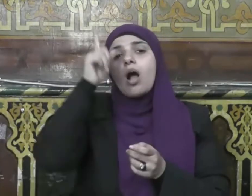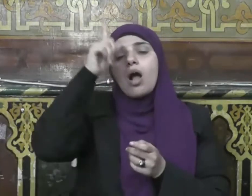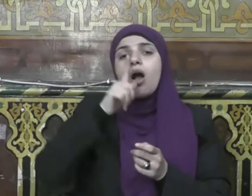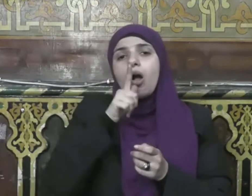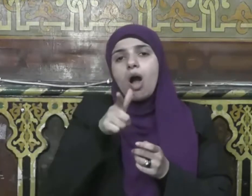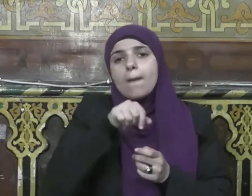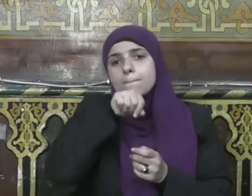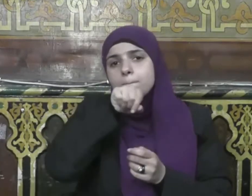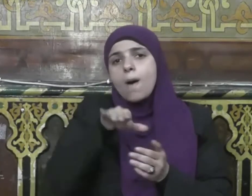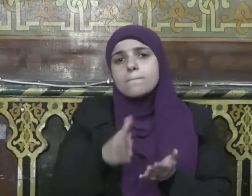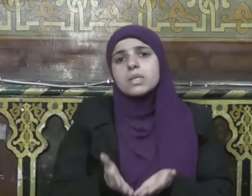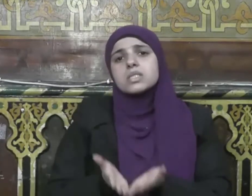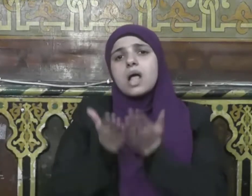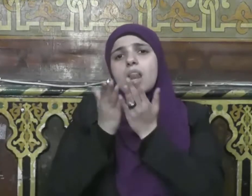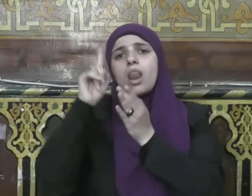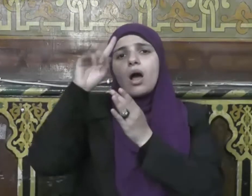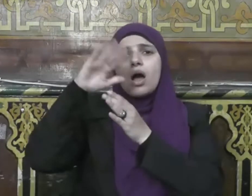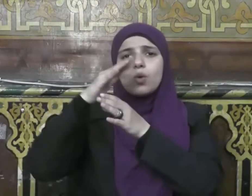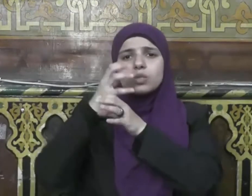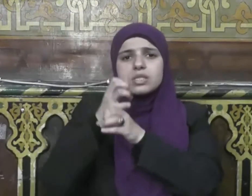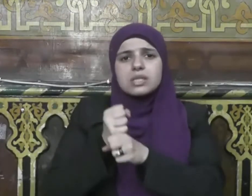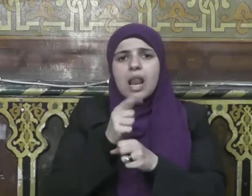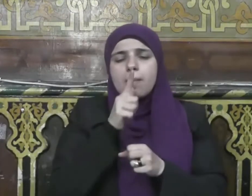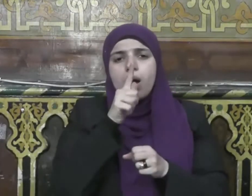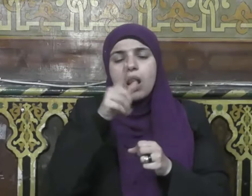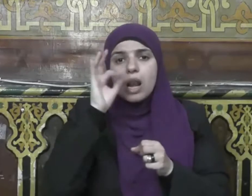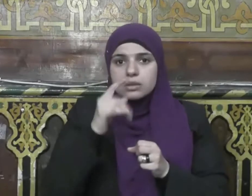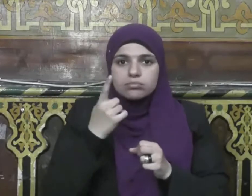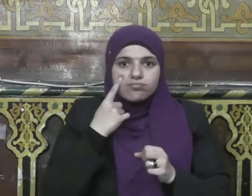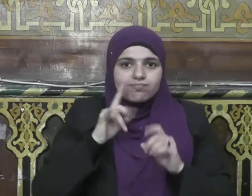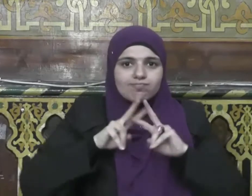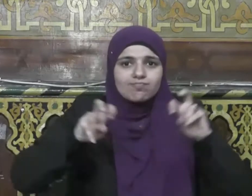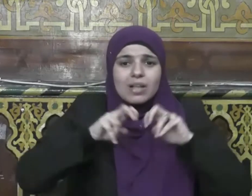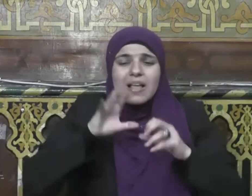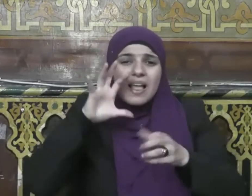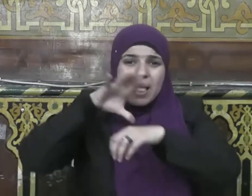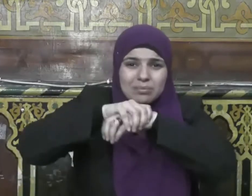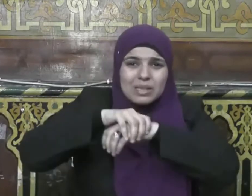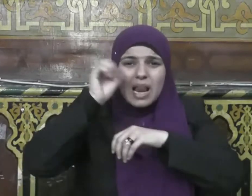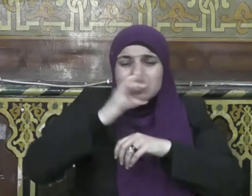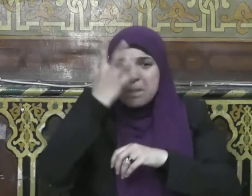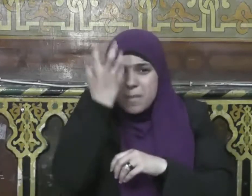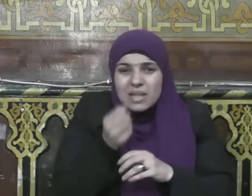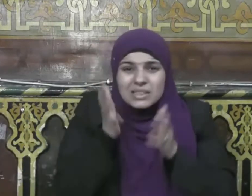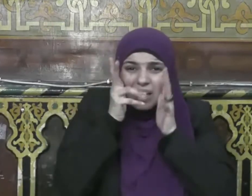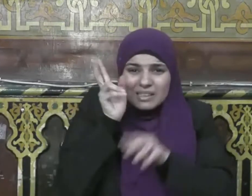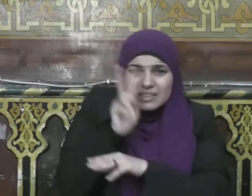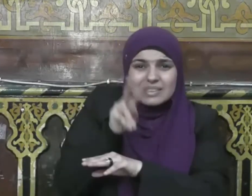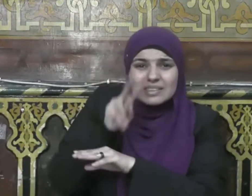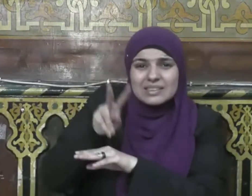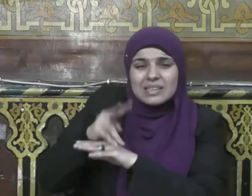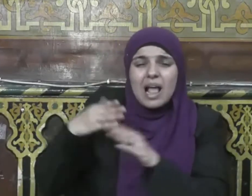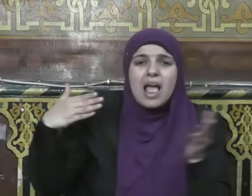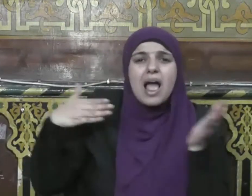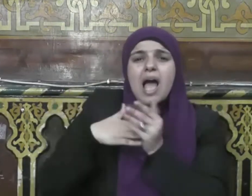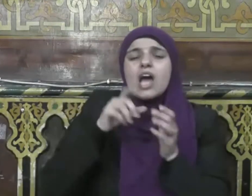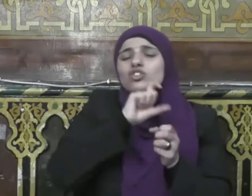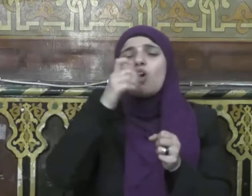القدر في الوتر من العشر الأواخر من رمضان وفي رواية التمسوها في